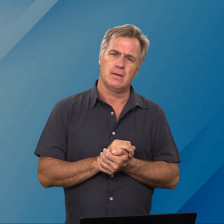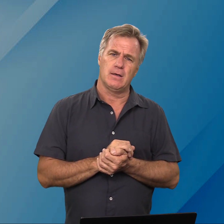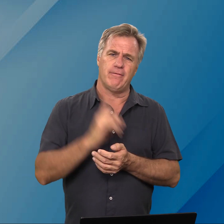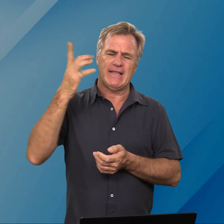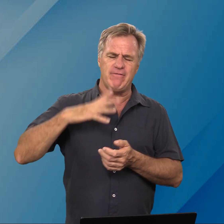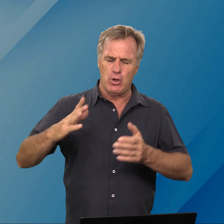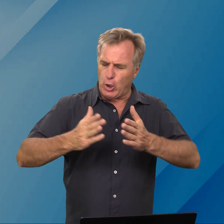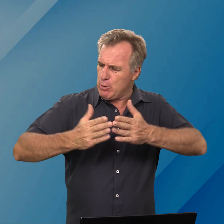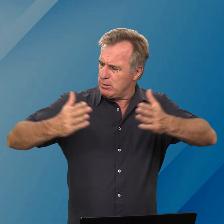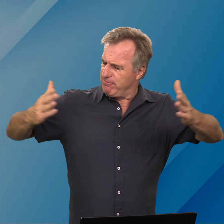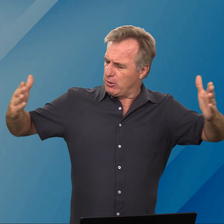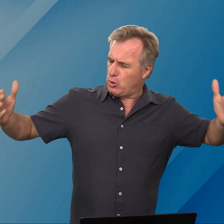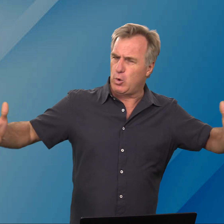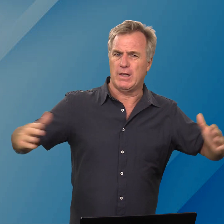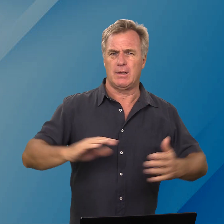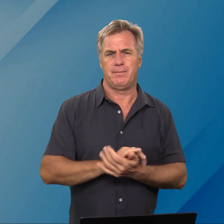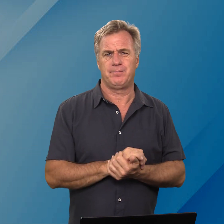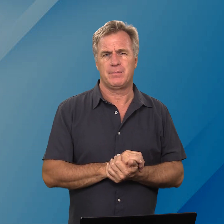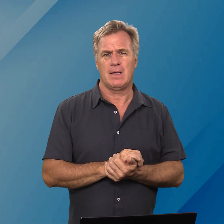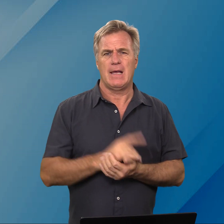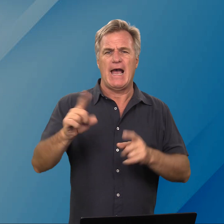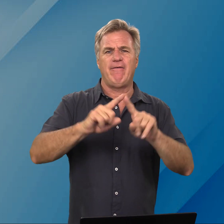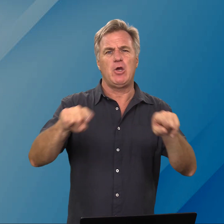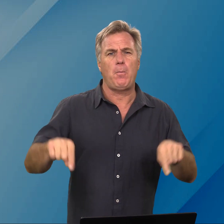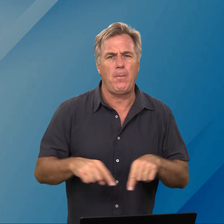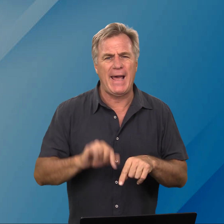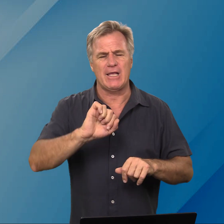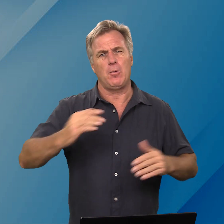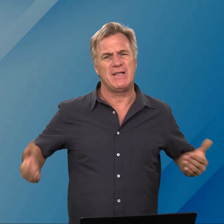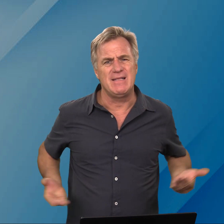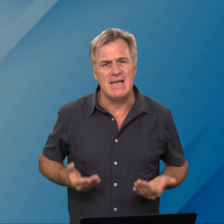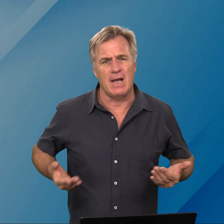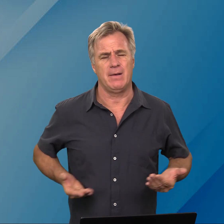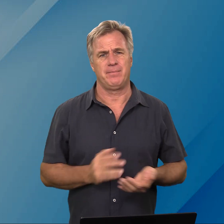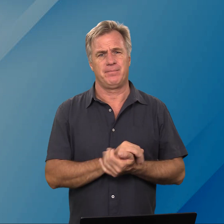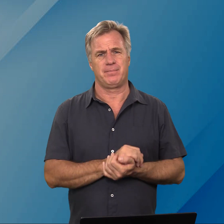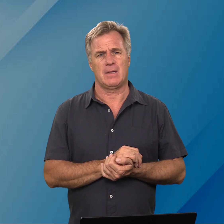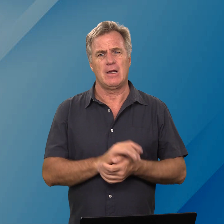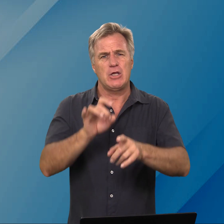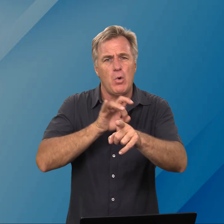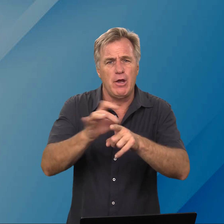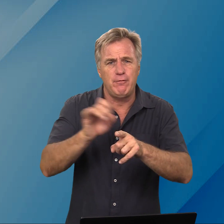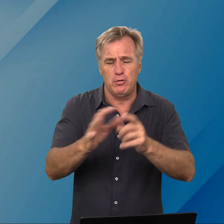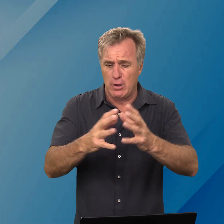want hy wil jou ruimte vergroot hy wil jou plek jou bediening jou invloed